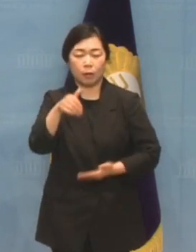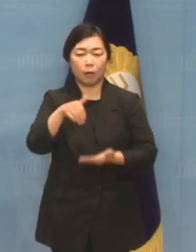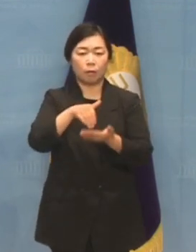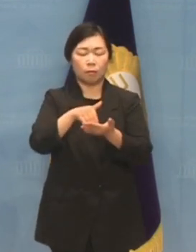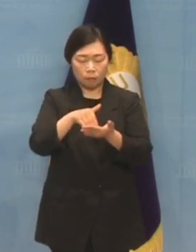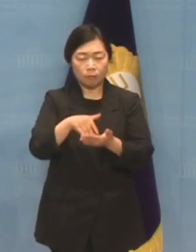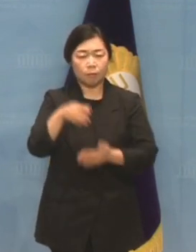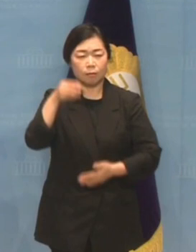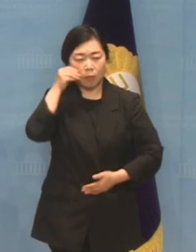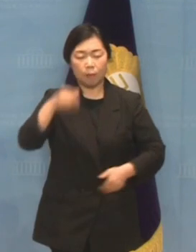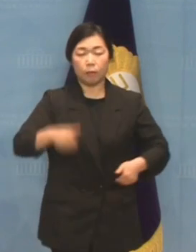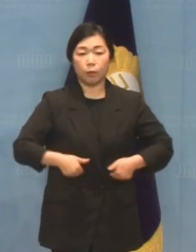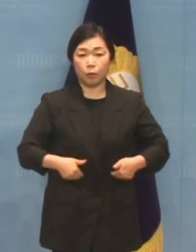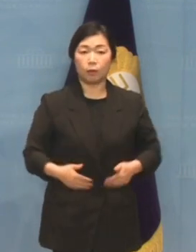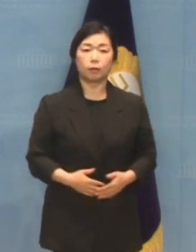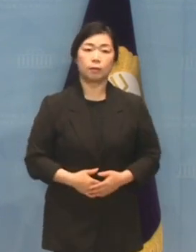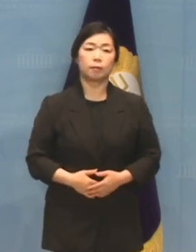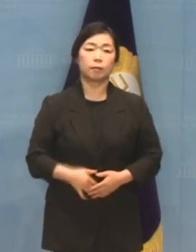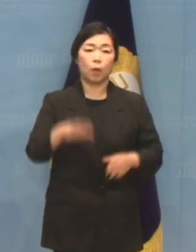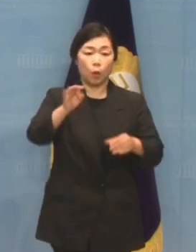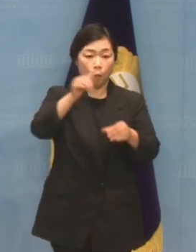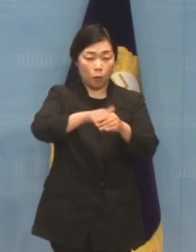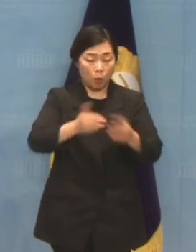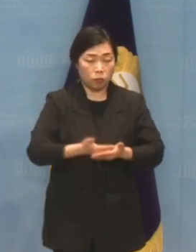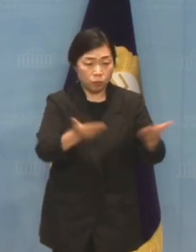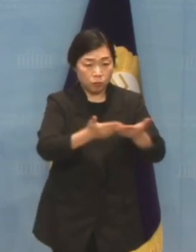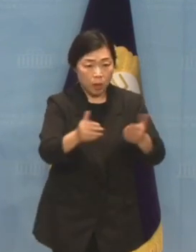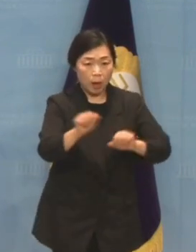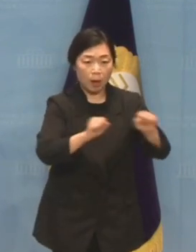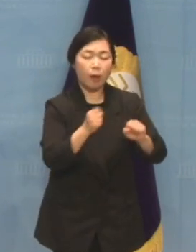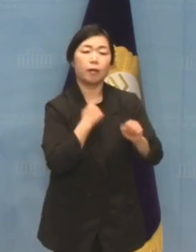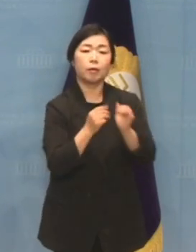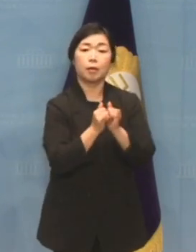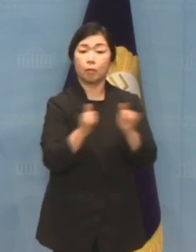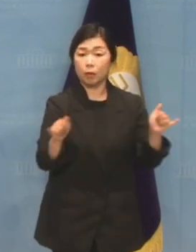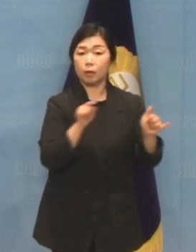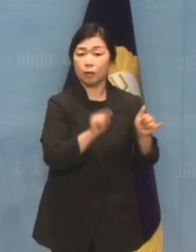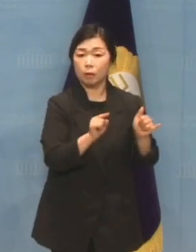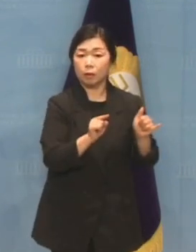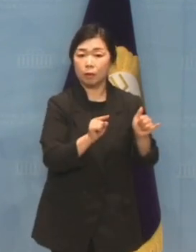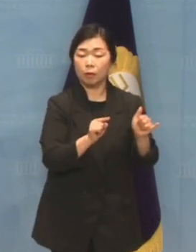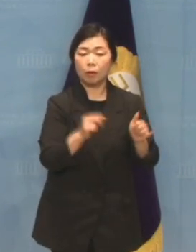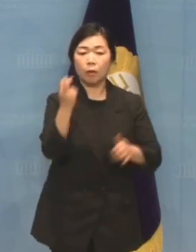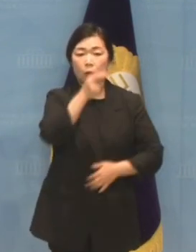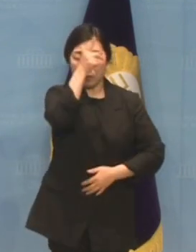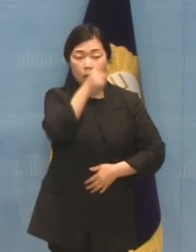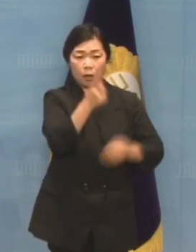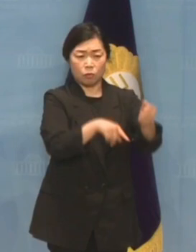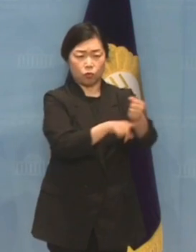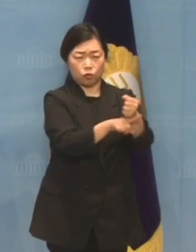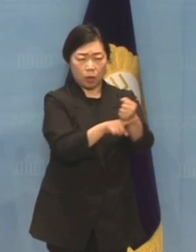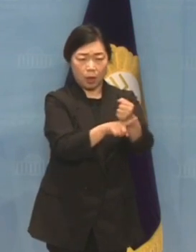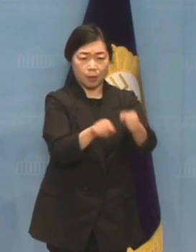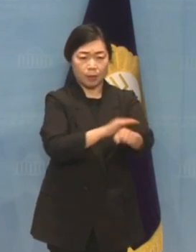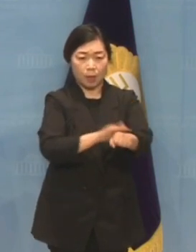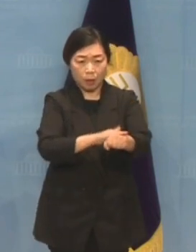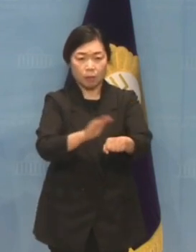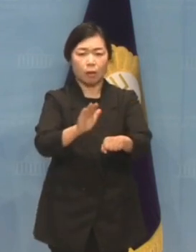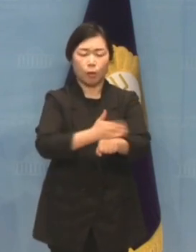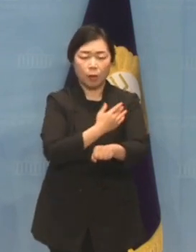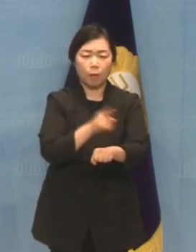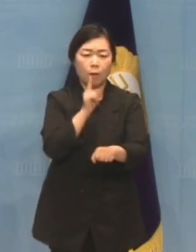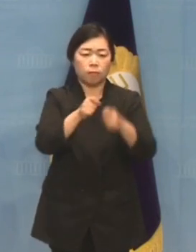전당대회 당사자들의 입장을 대변해 검찰 수사의 잘잘못을 따지면서 민주당의